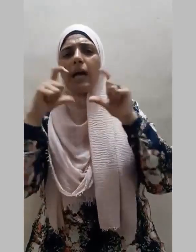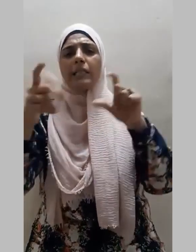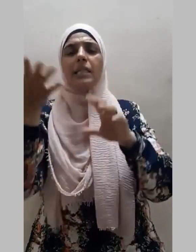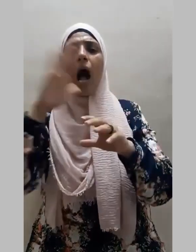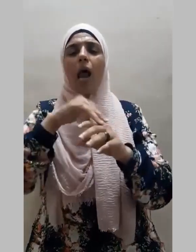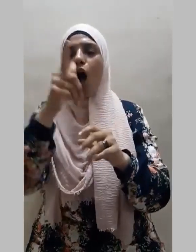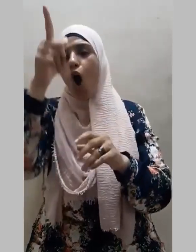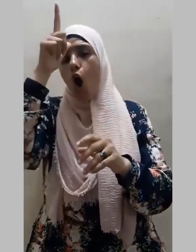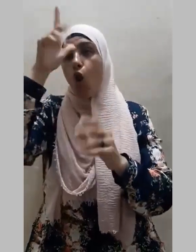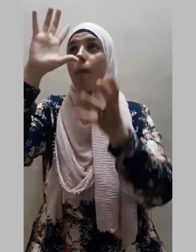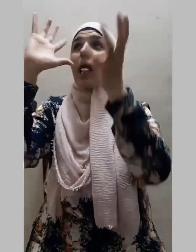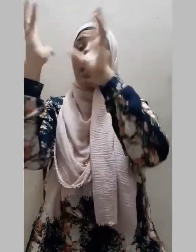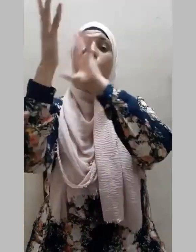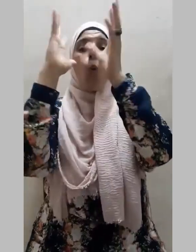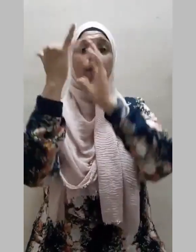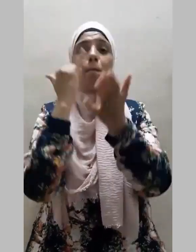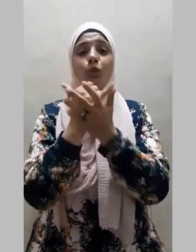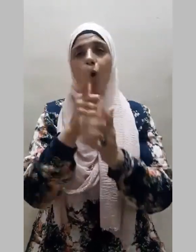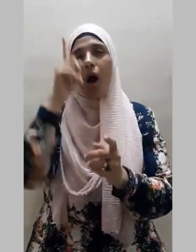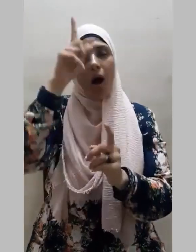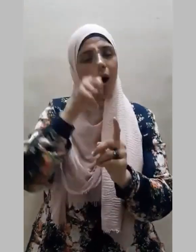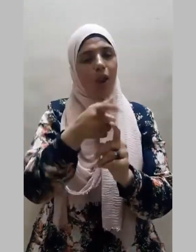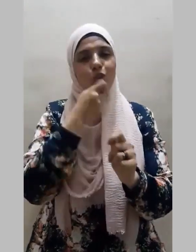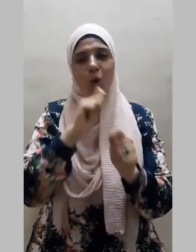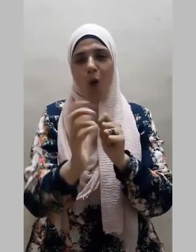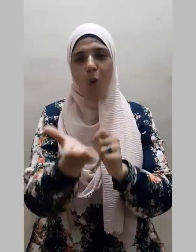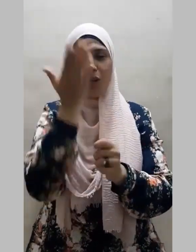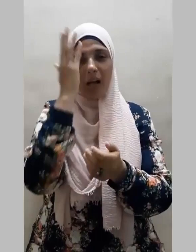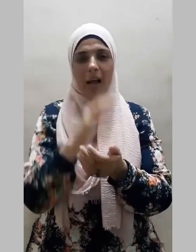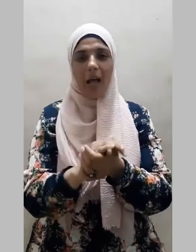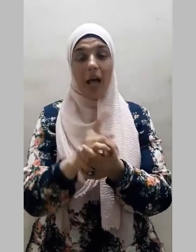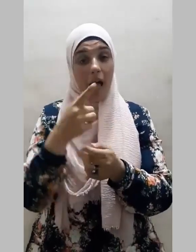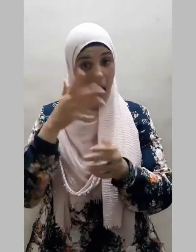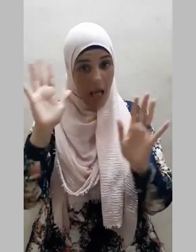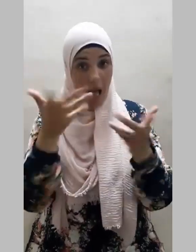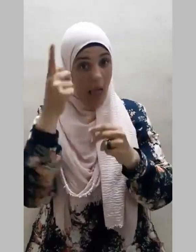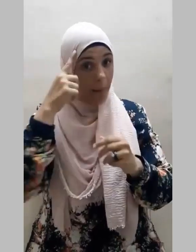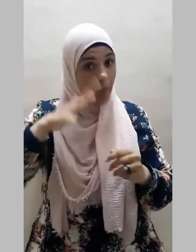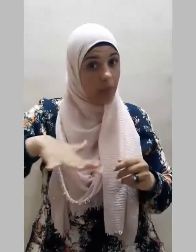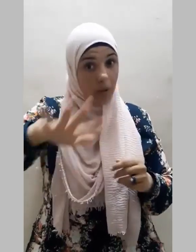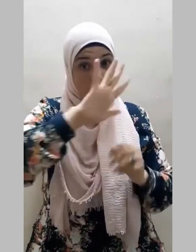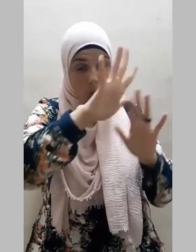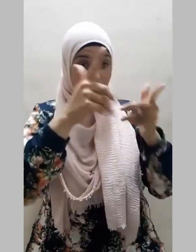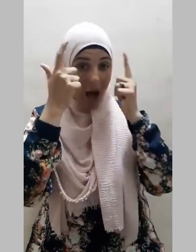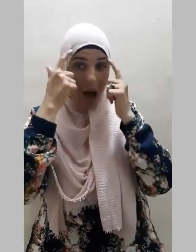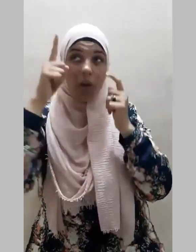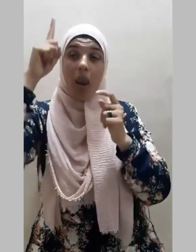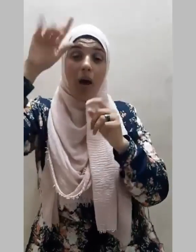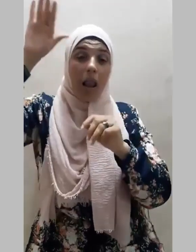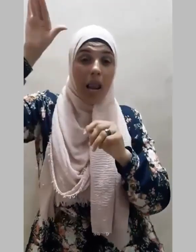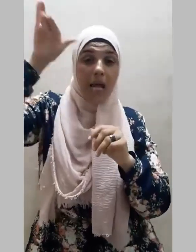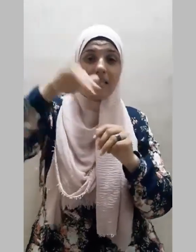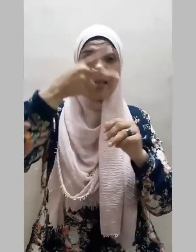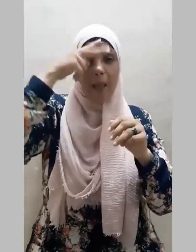حيث يقول سبحانه ألم تر أن الله أنزل من السماء